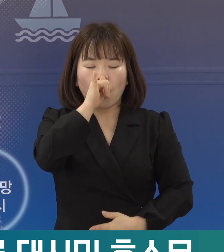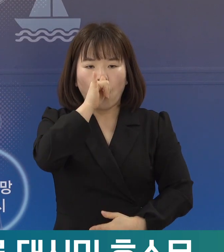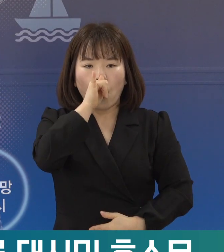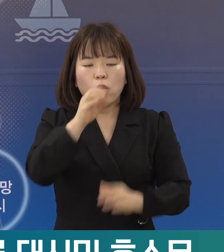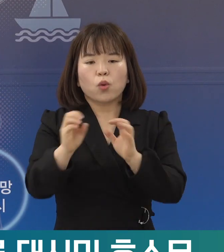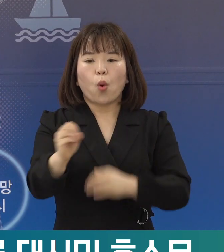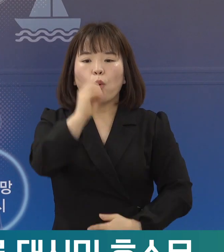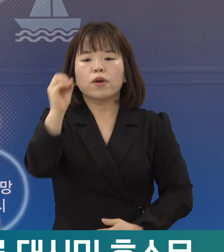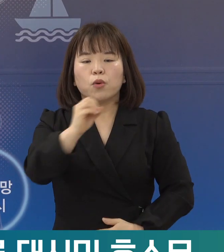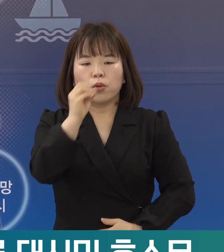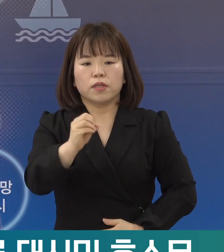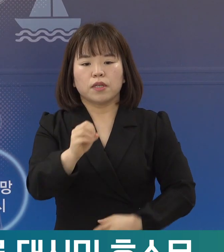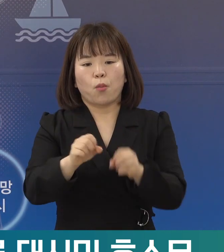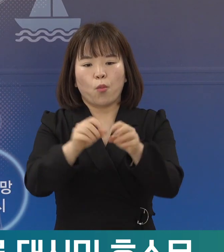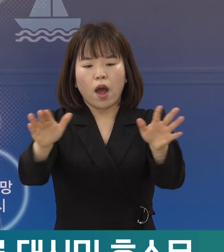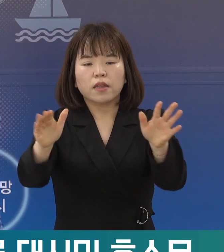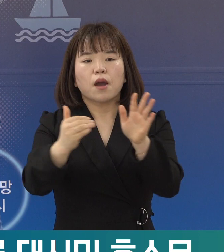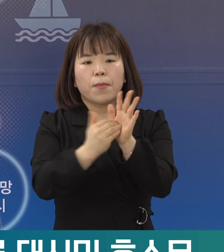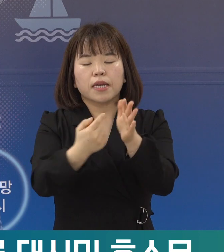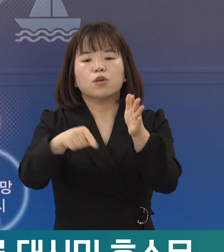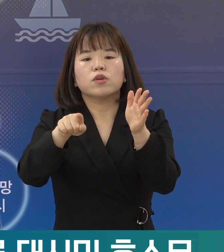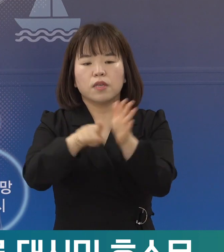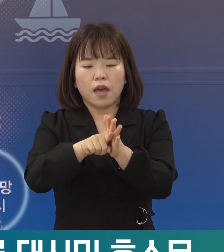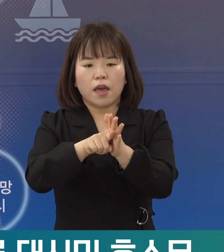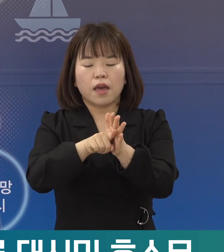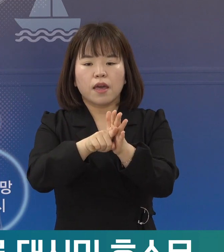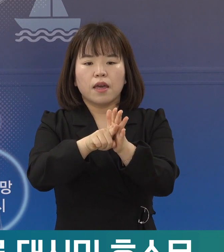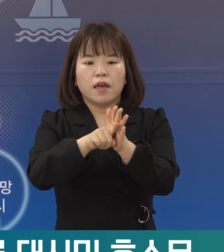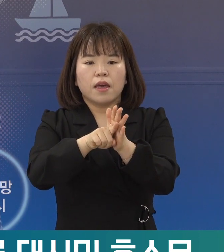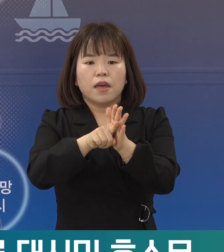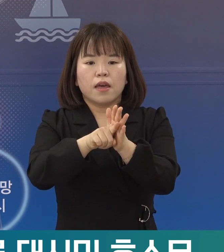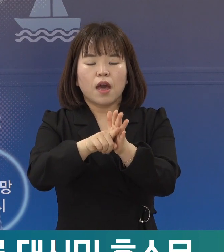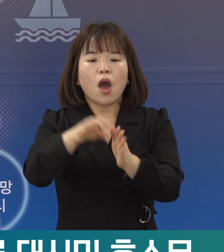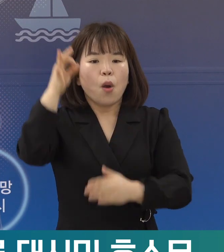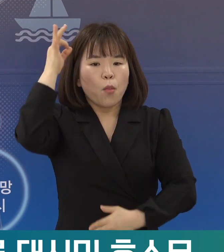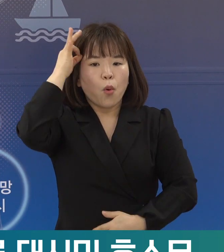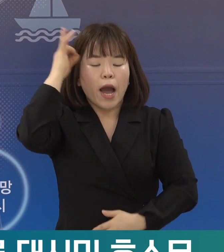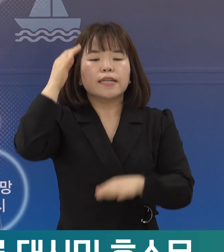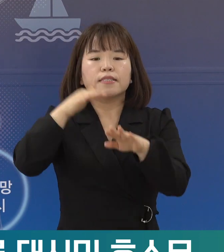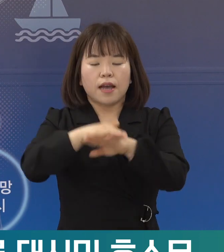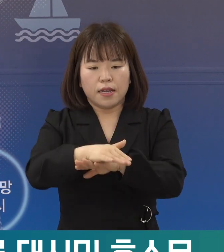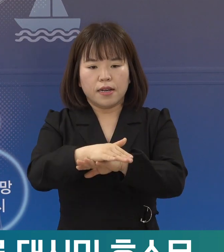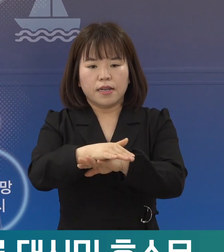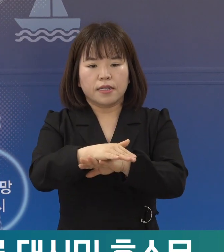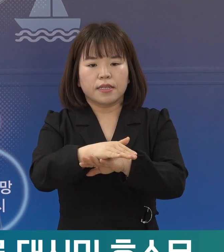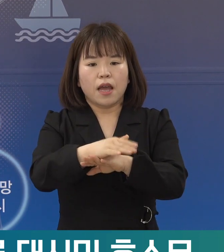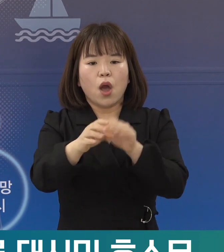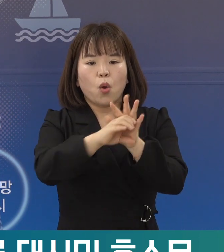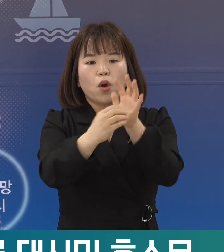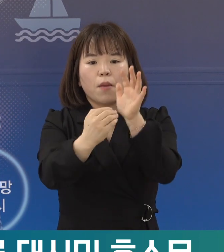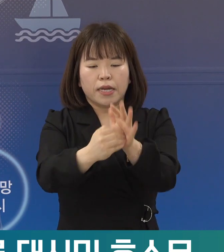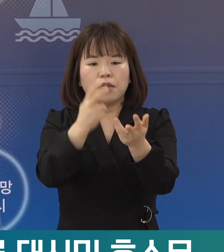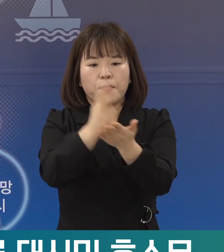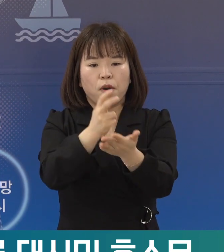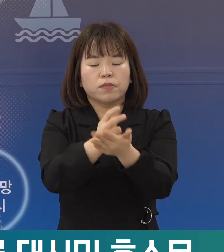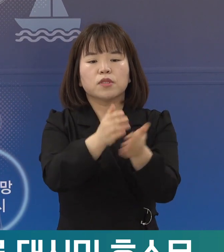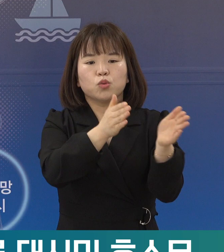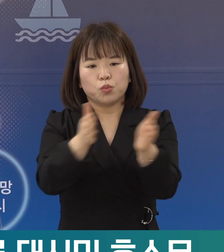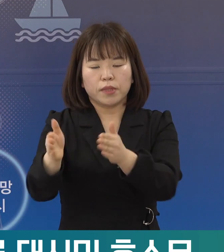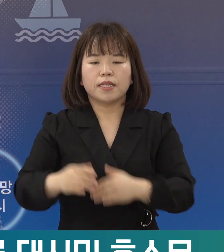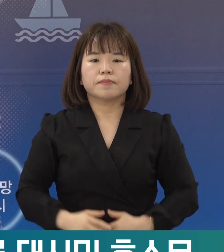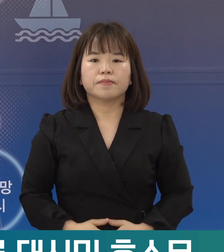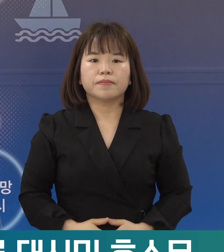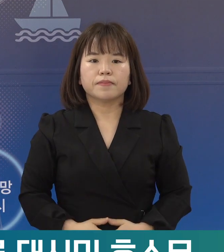오미크론 확산 상황에 대비한 포항형 방역 의료 대응 체계를 마련했습니다.